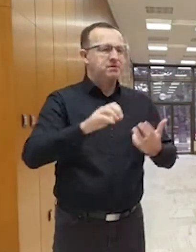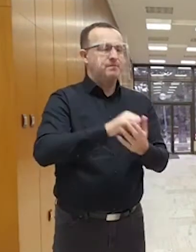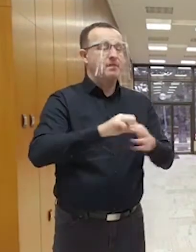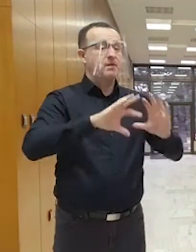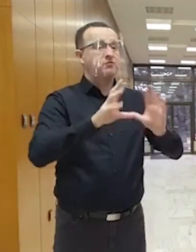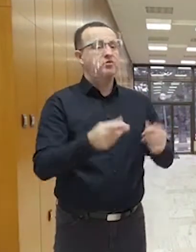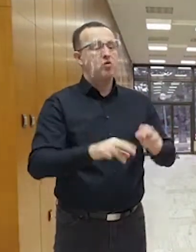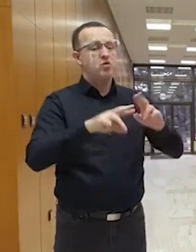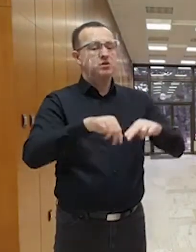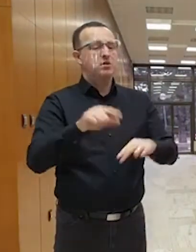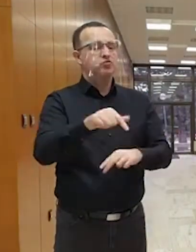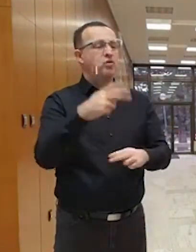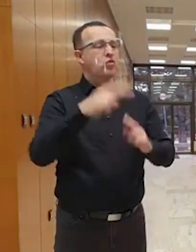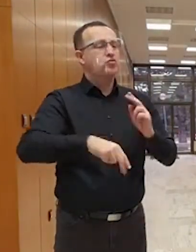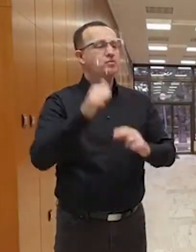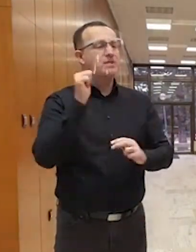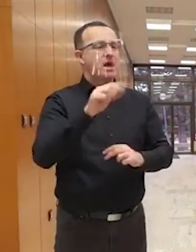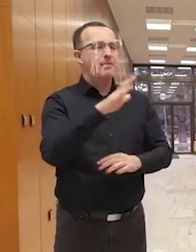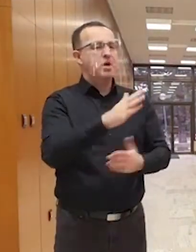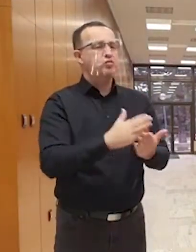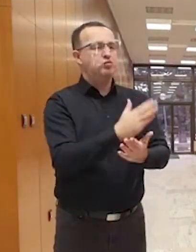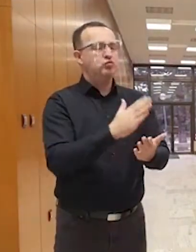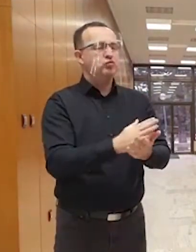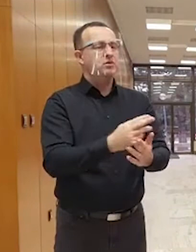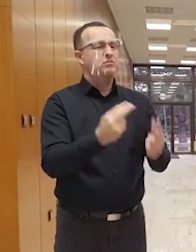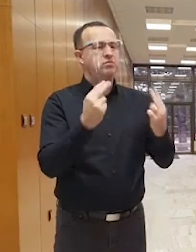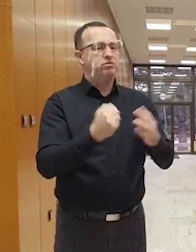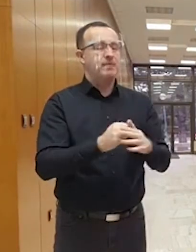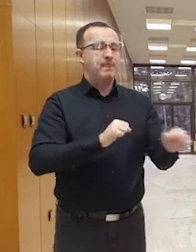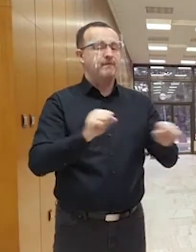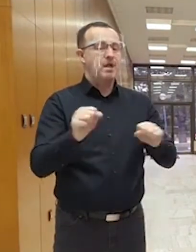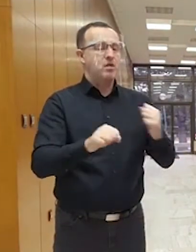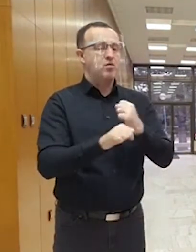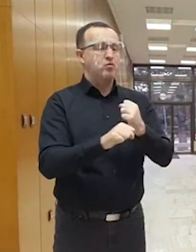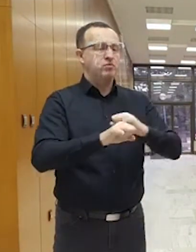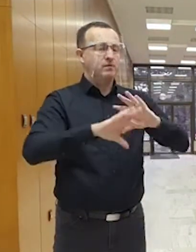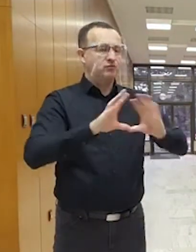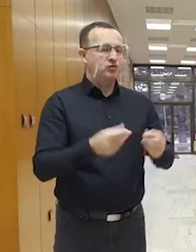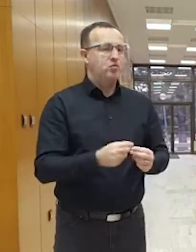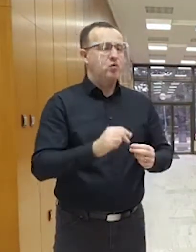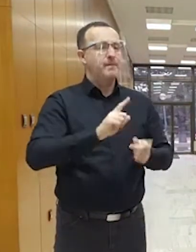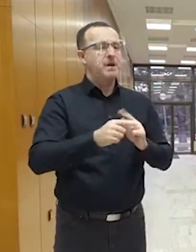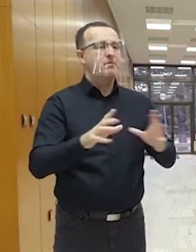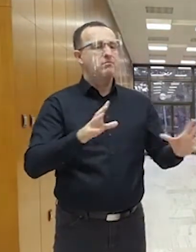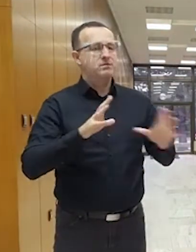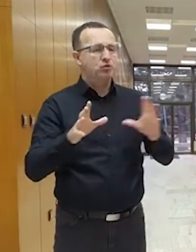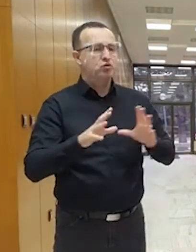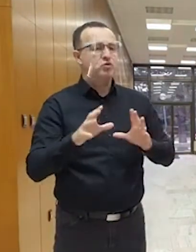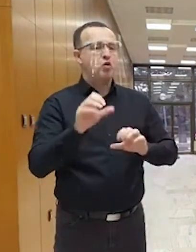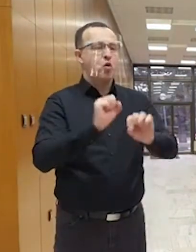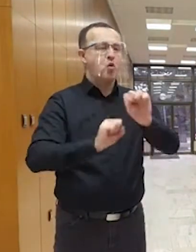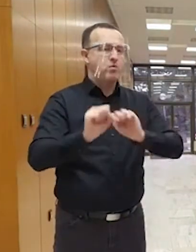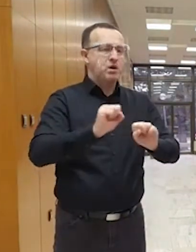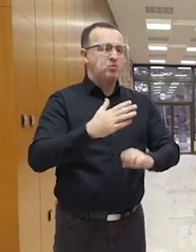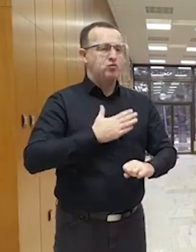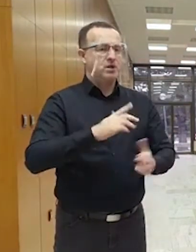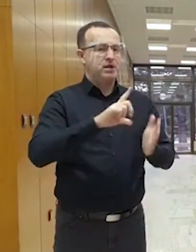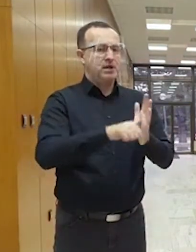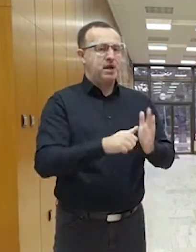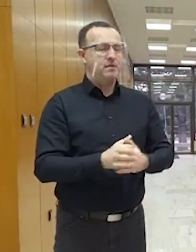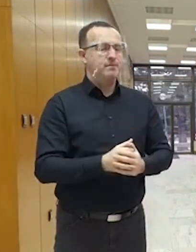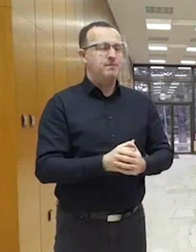konci dňa má slúžiť tomu podstatnému. Vláda SR urobí všetko pre bezpečnosť a obranu tejto krajiny.